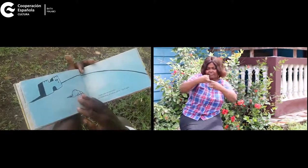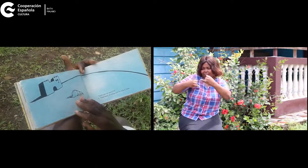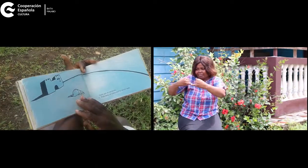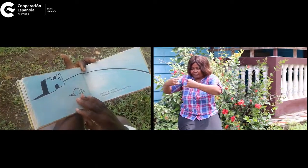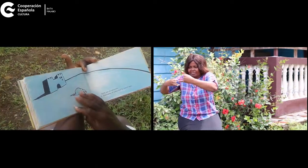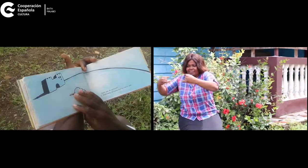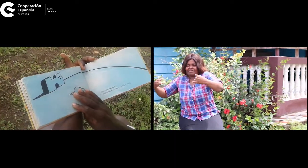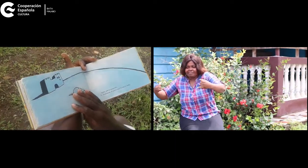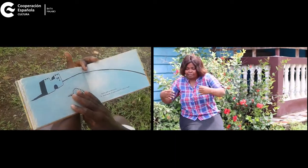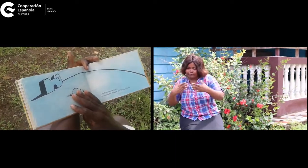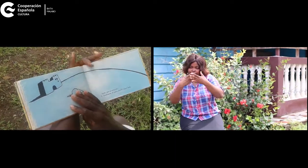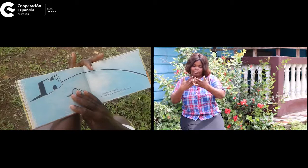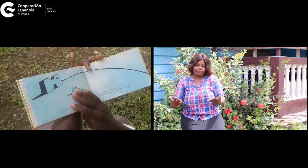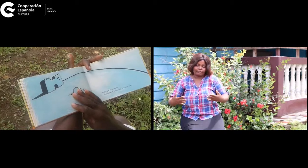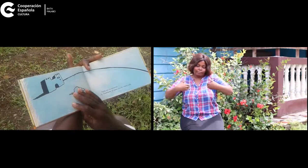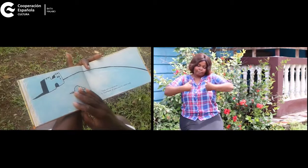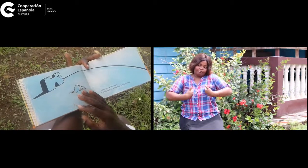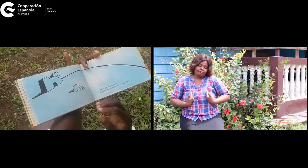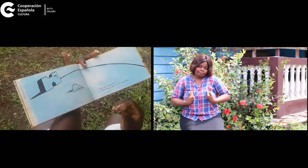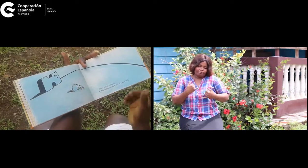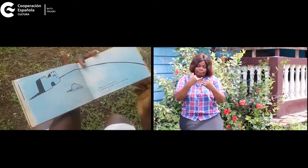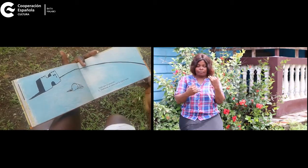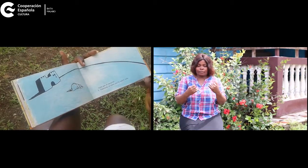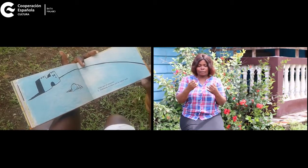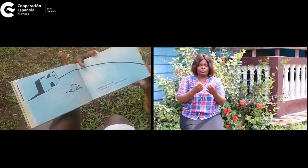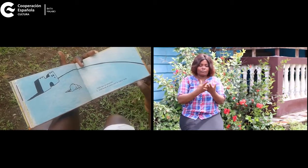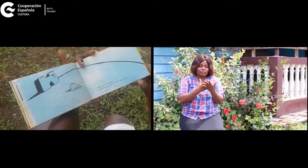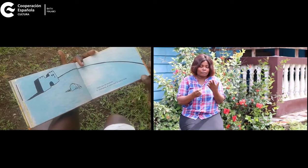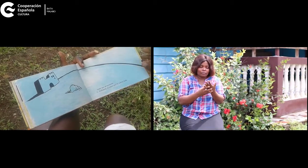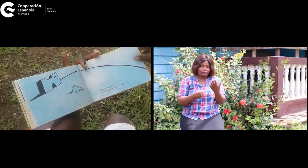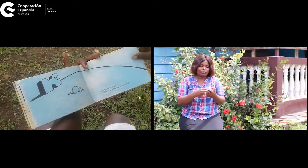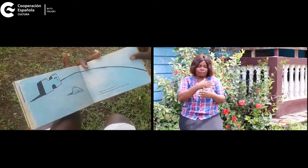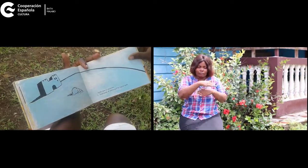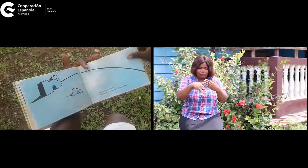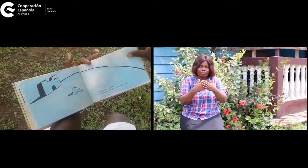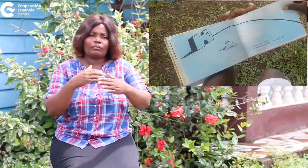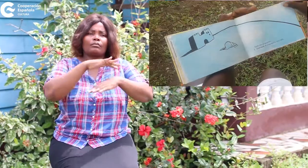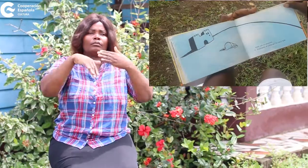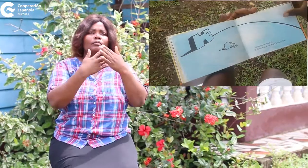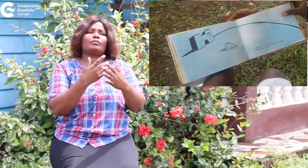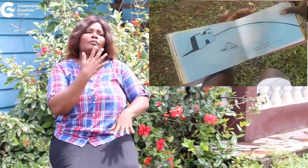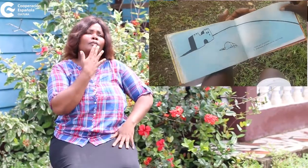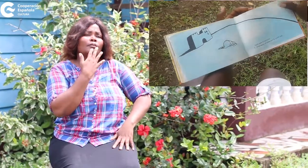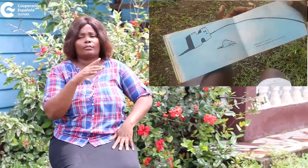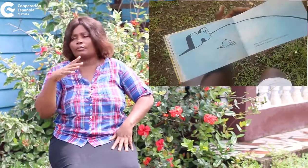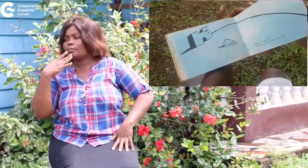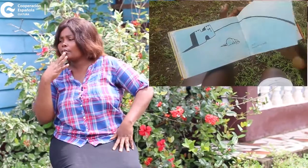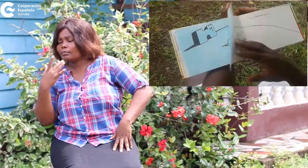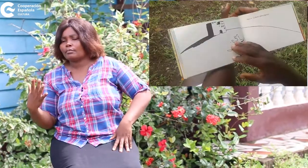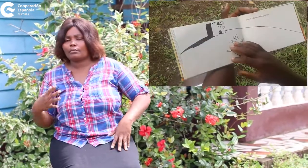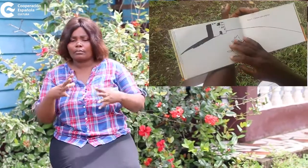y se cansaron. Y finalmente, el suave azul lo cubrió todo. Y colorín colorado,